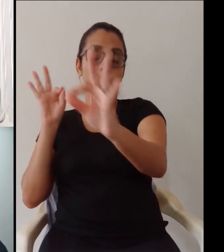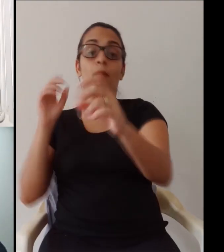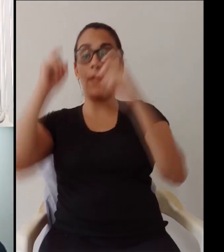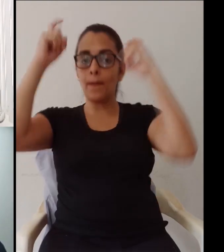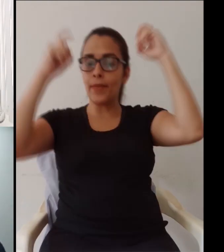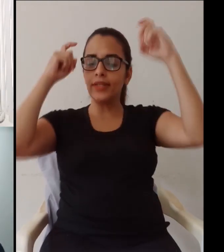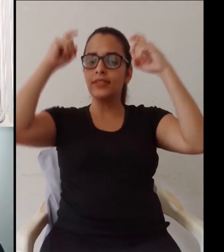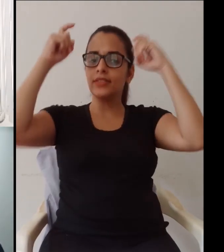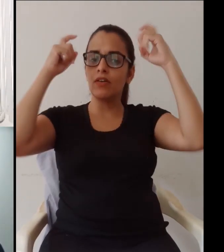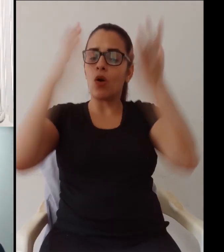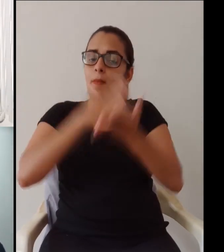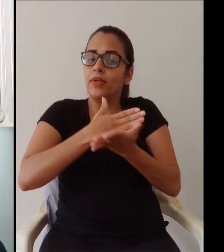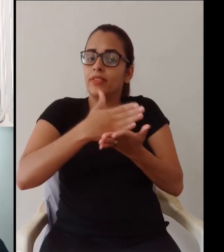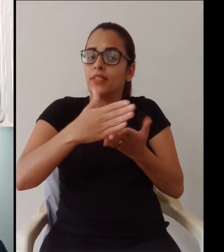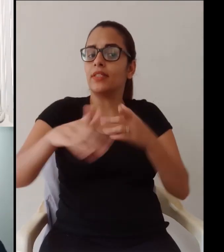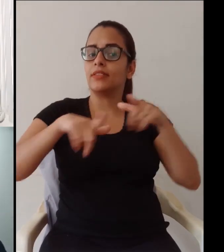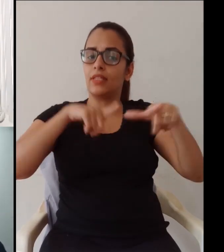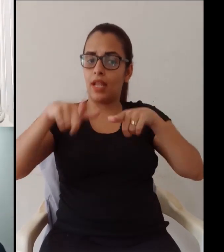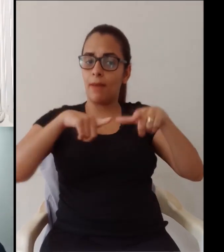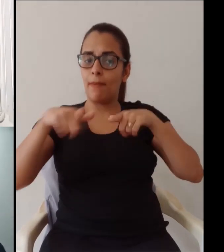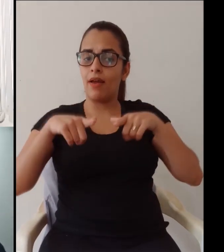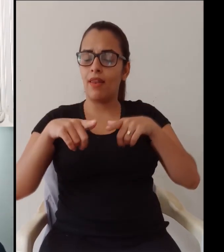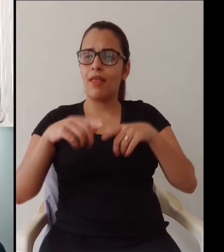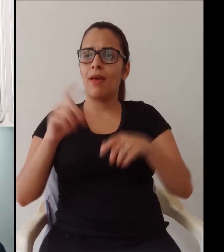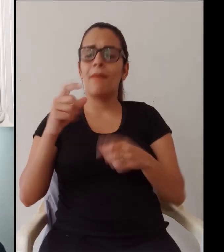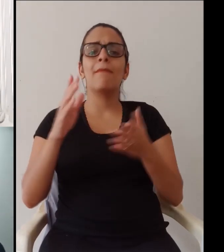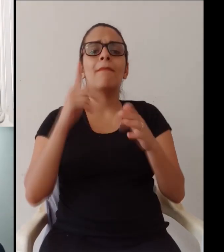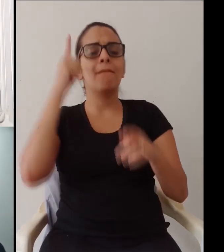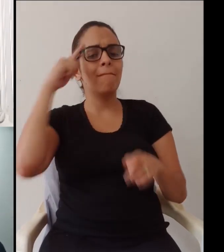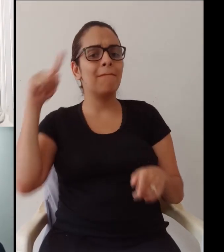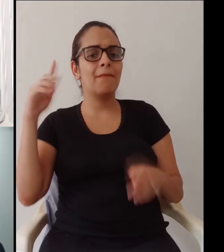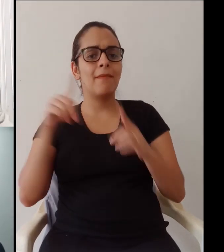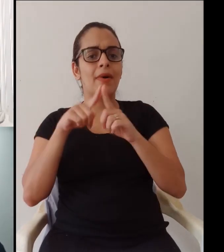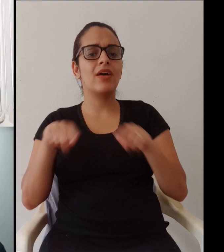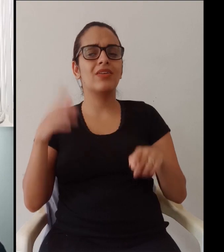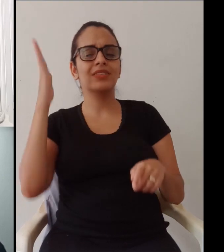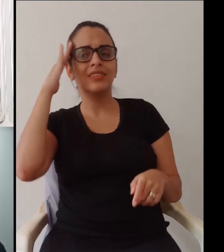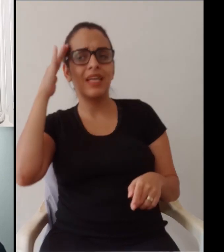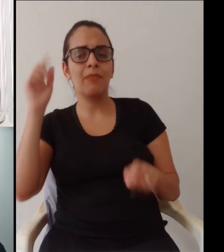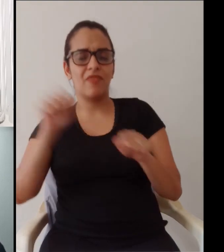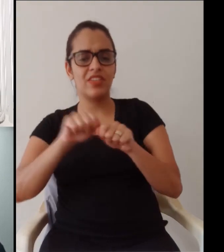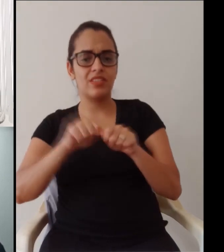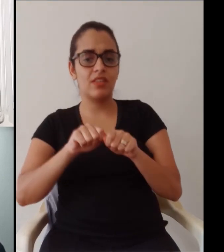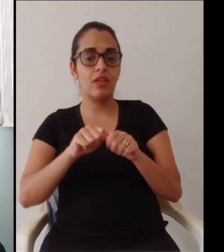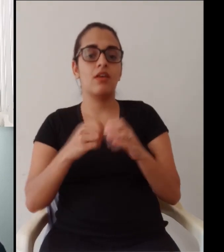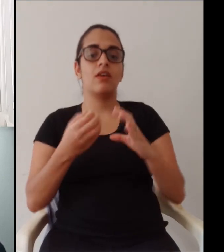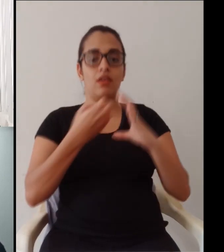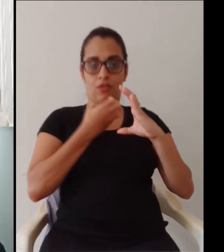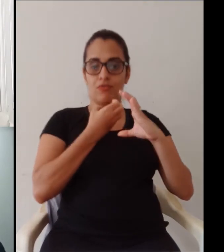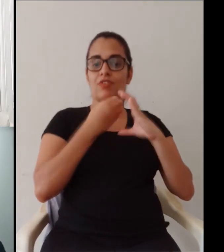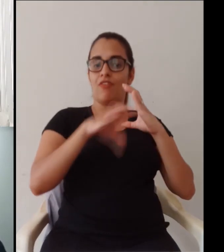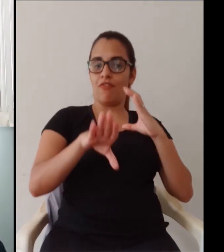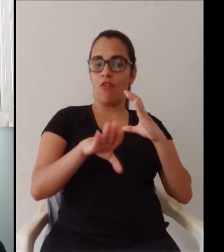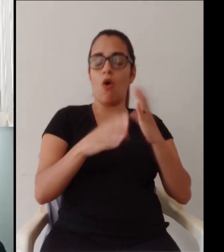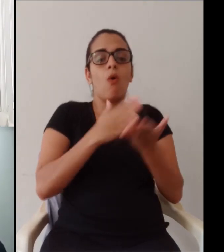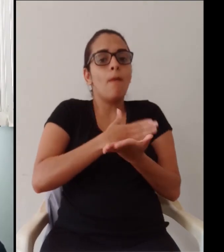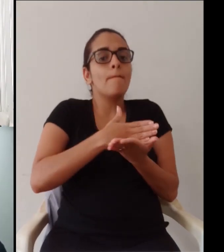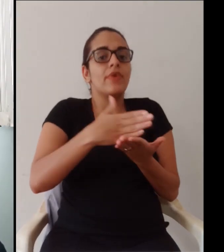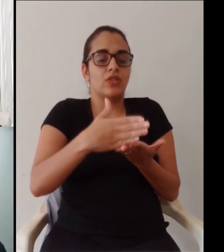um campo responsável por cuidar da EAD no Instituto, que é uma preocupação muito grande. A gente vai começar a trabalhar com